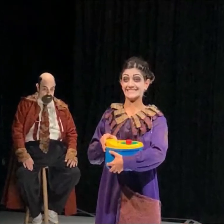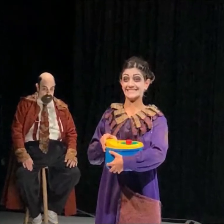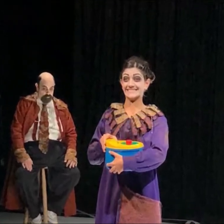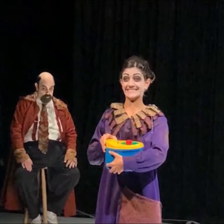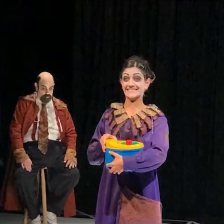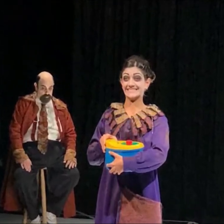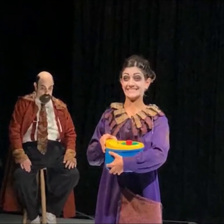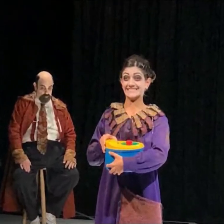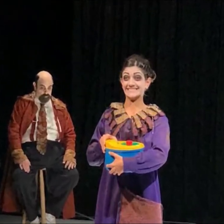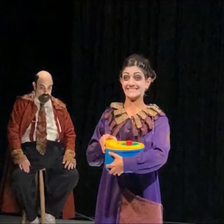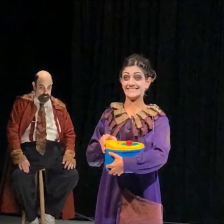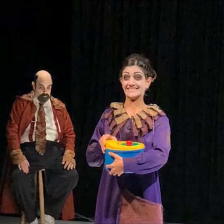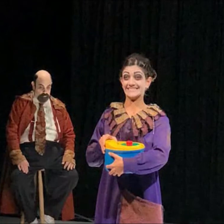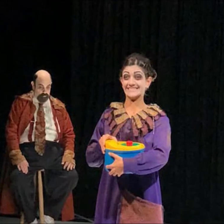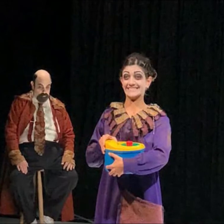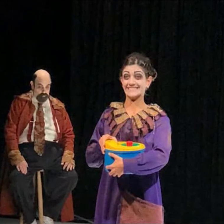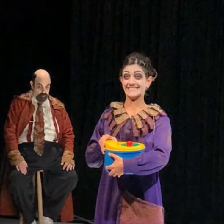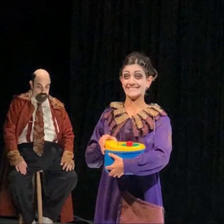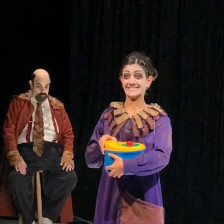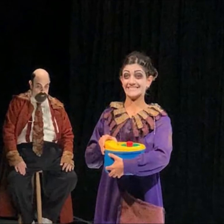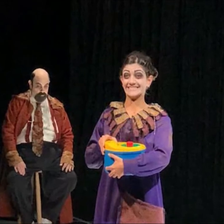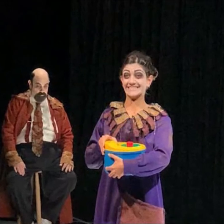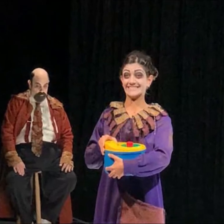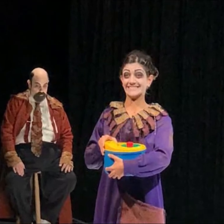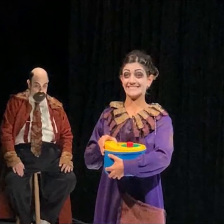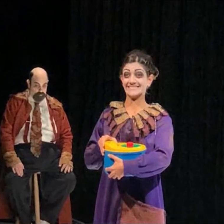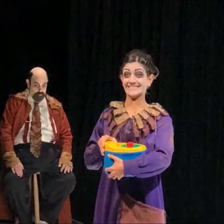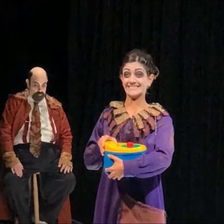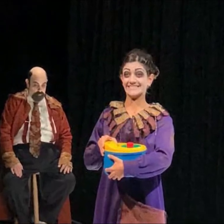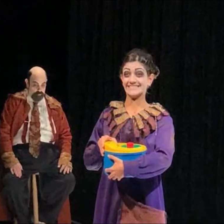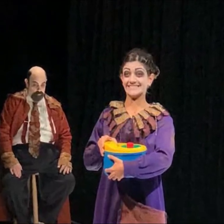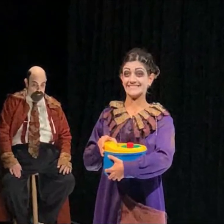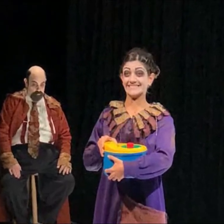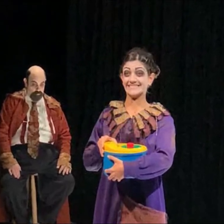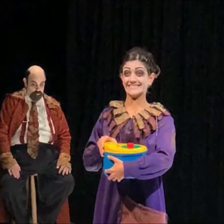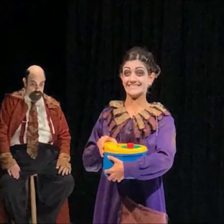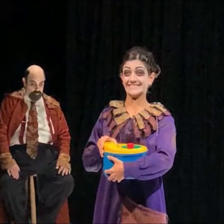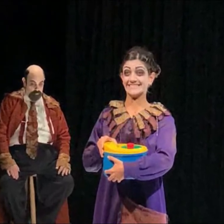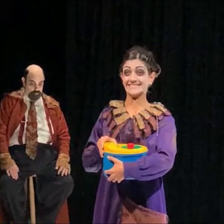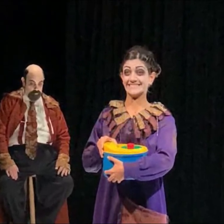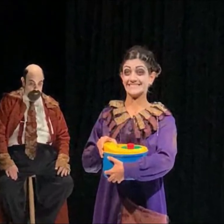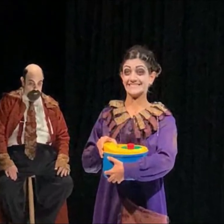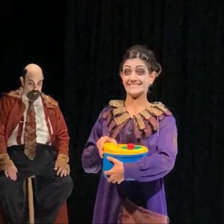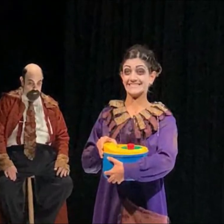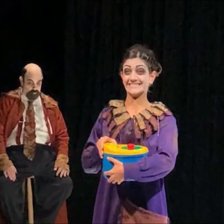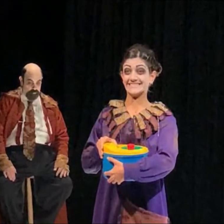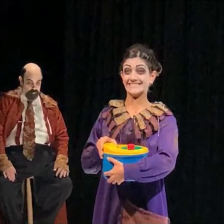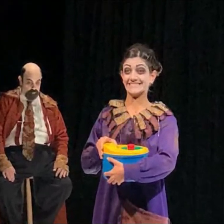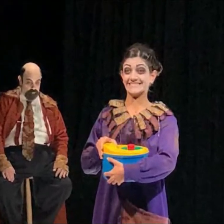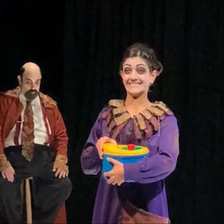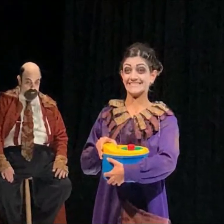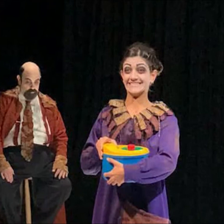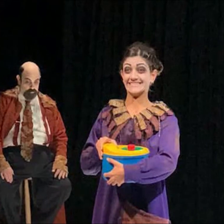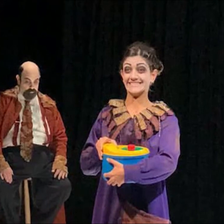calça amarela. Ela está segurando um pote de plástico azul, com tampa amarela, com detalhe vermelho e verde.